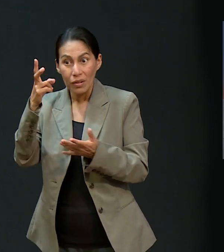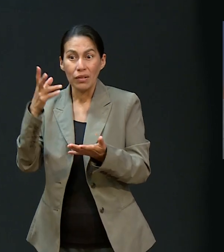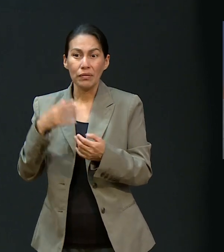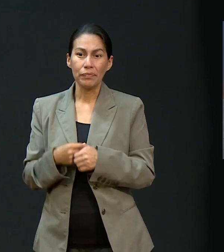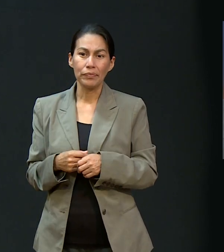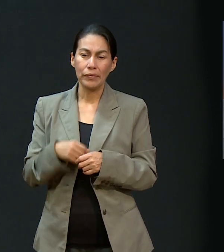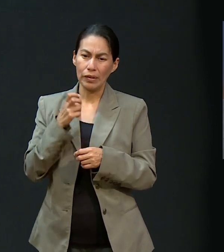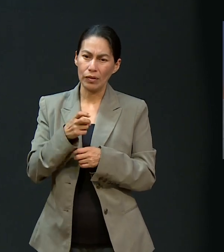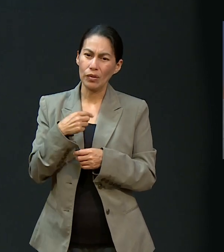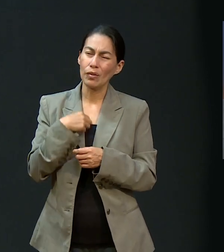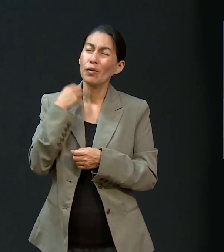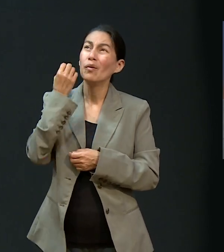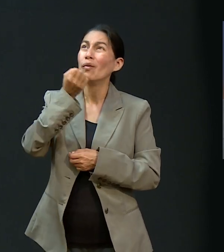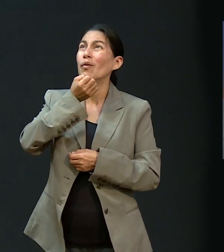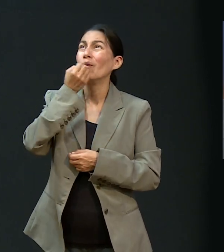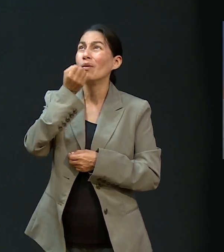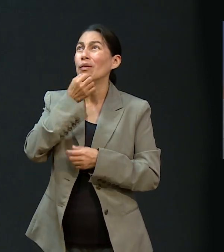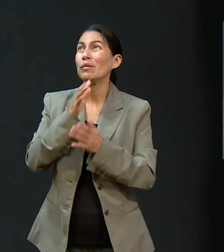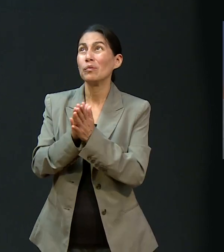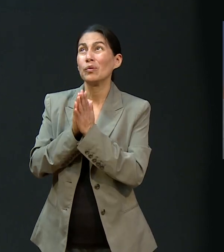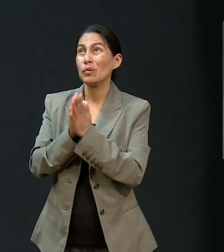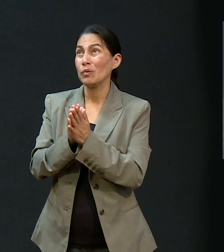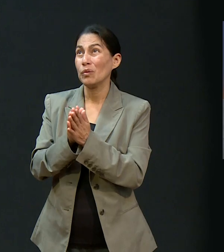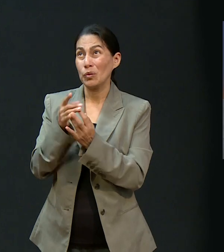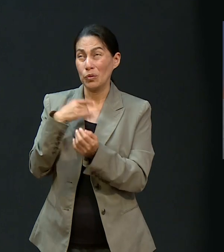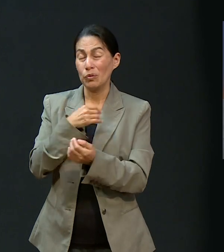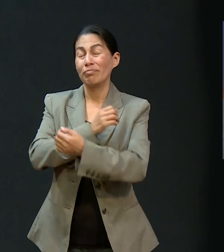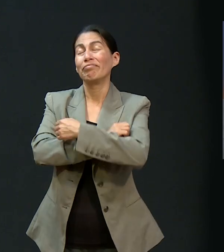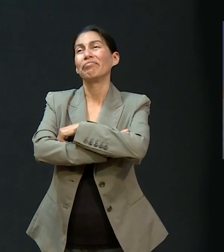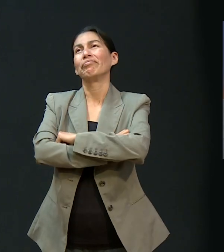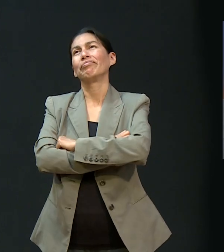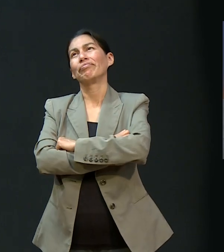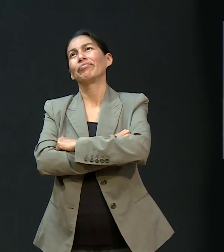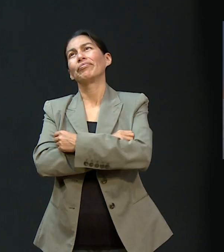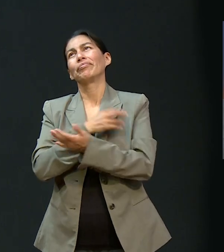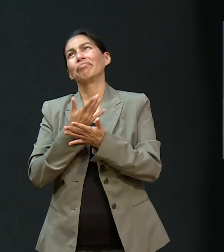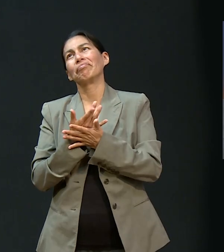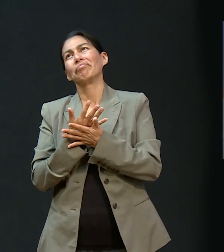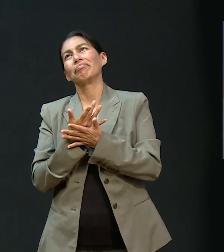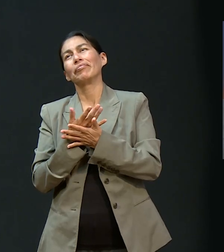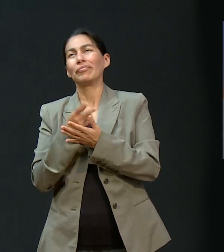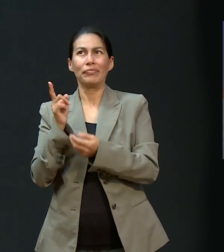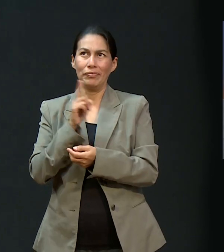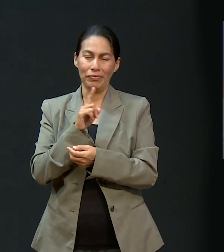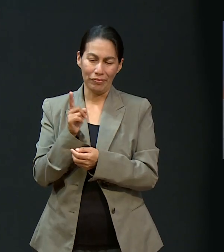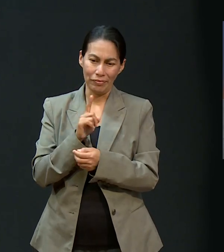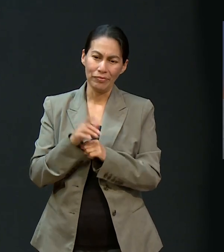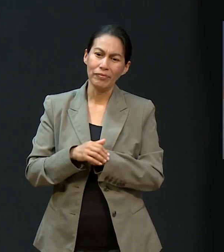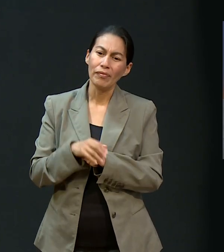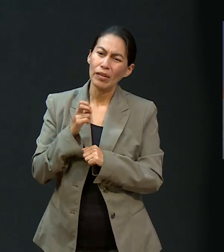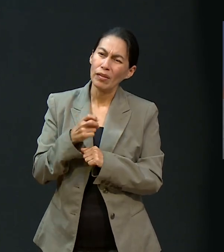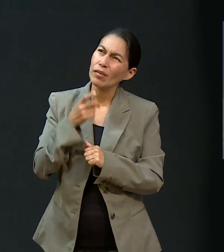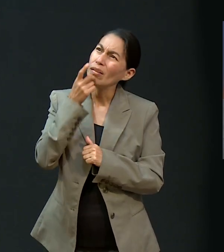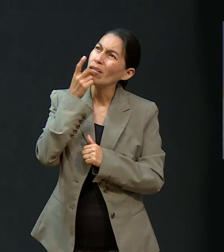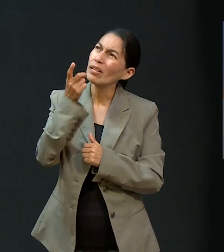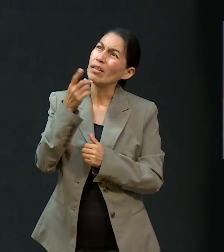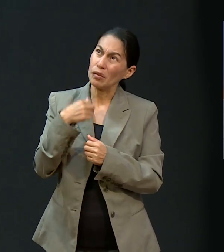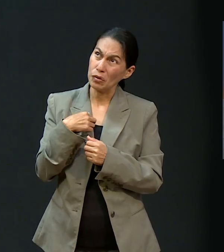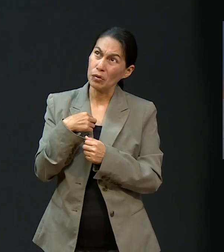Y oré al Señor y dije, bueno, tengo que hacer algo. Porque tampoco me podía quedar con las manos cruzadas. Y dije, bueno, voy a vender algo.